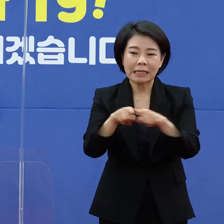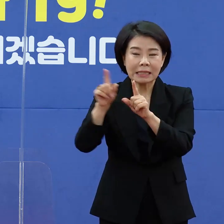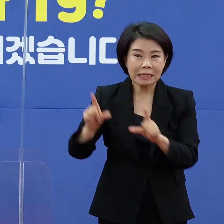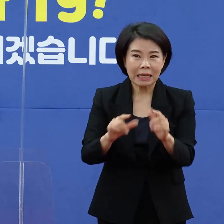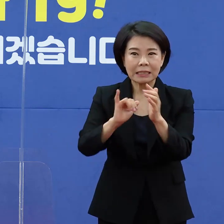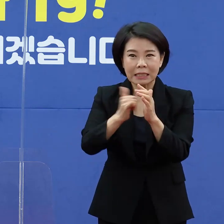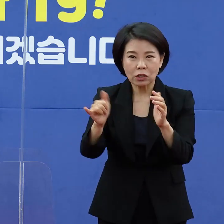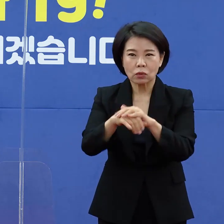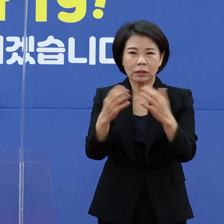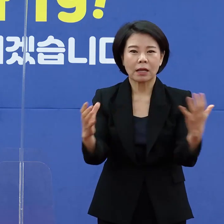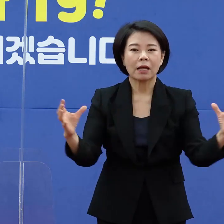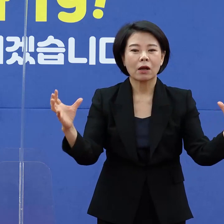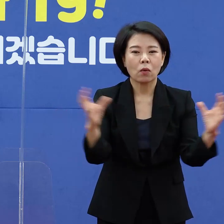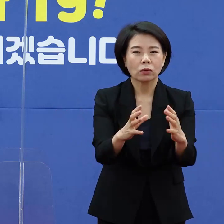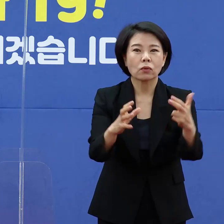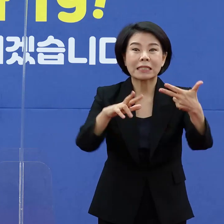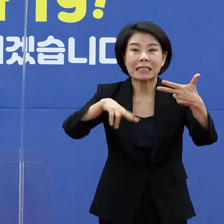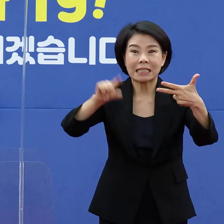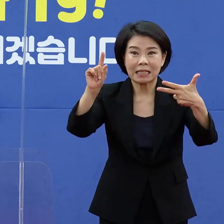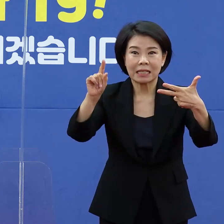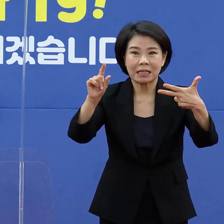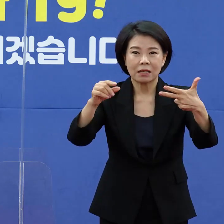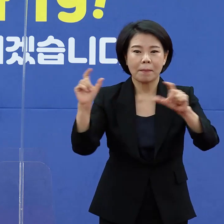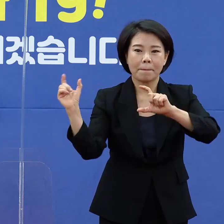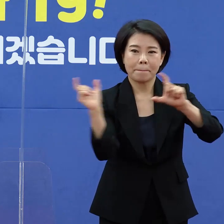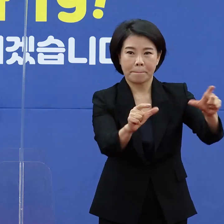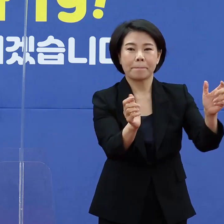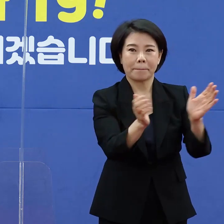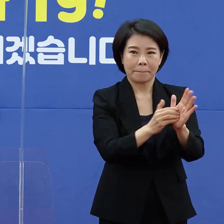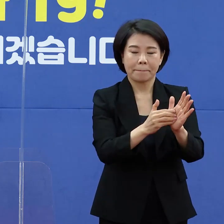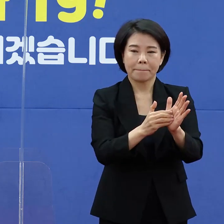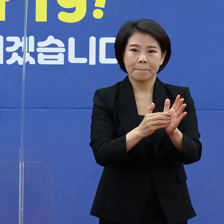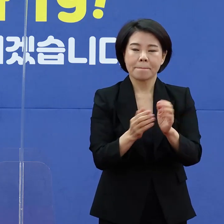공동격리 7일을 통보하게 됩니다.